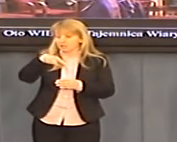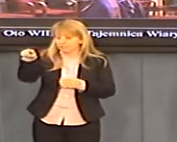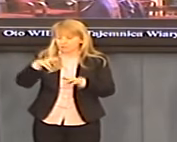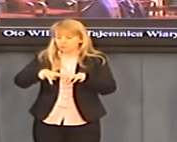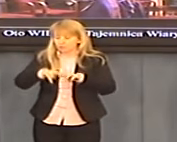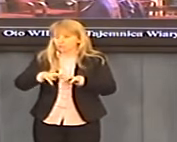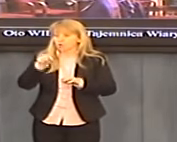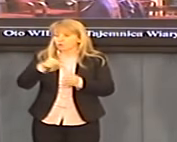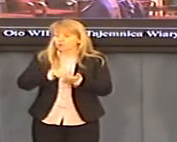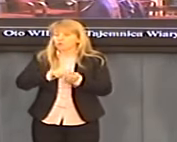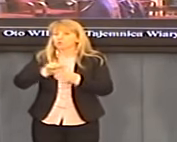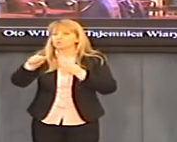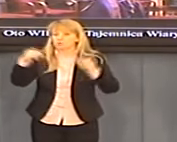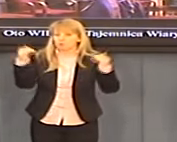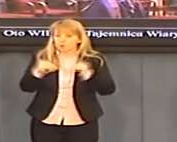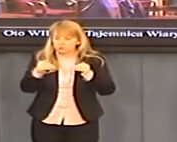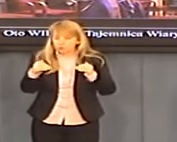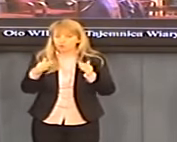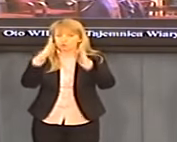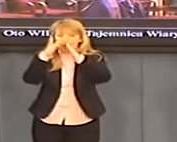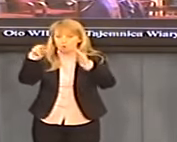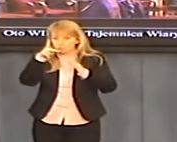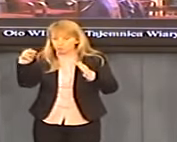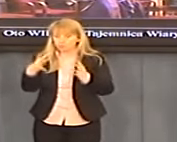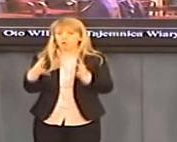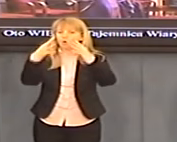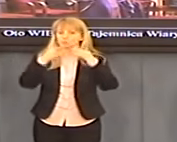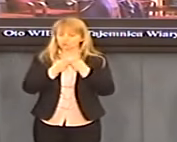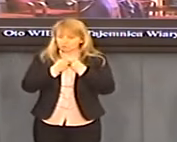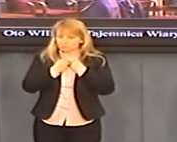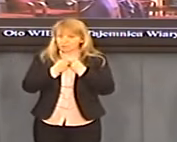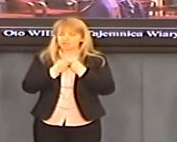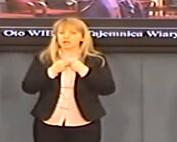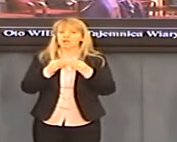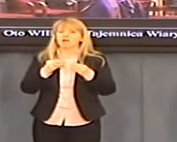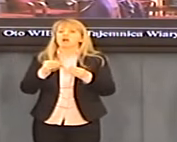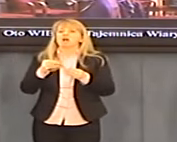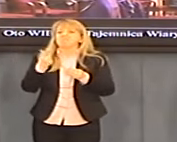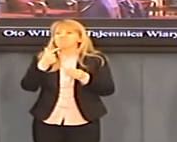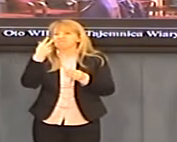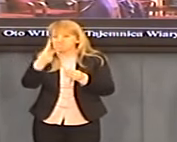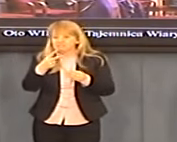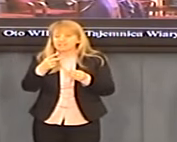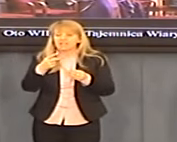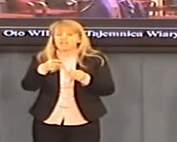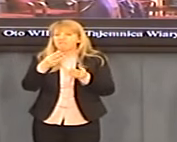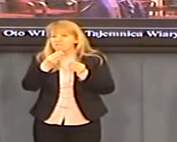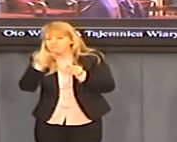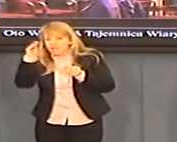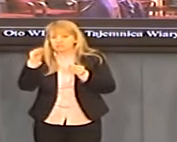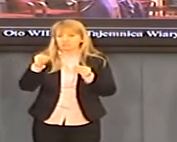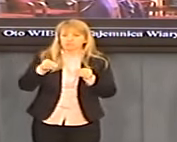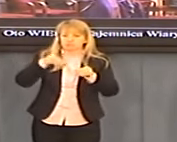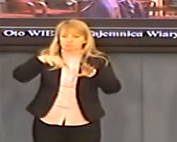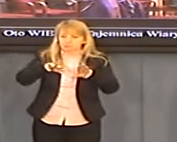umożliwieniu Kościołowi otrzymania co najmniej kilkukrotnie większych wpływów